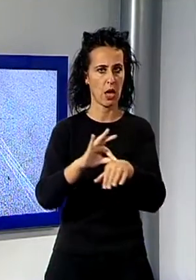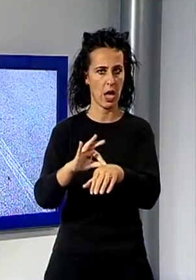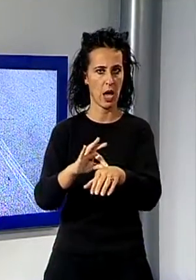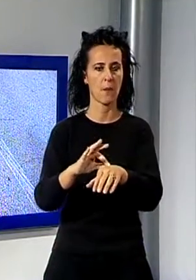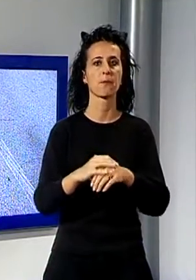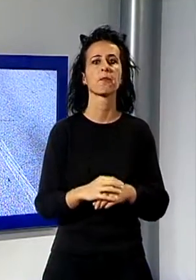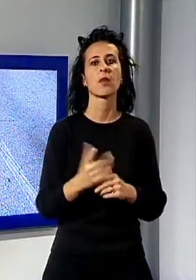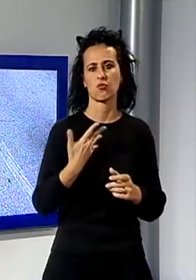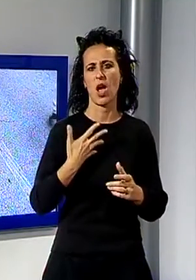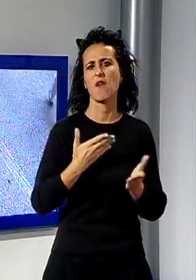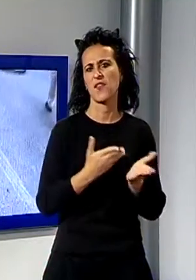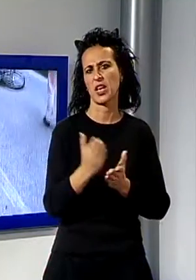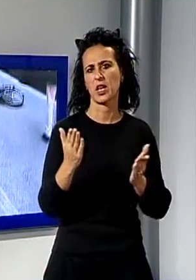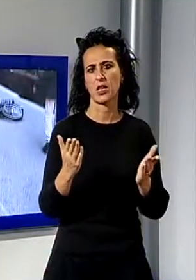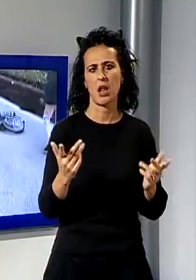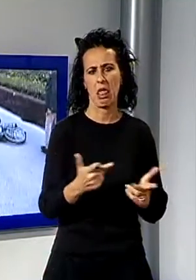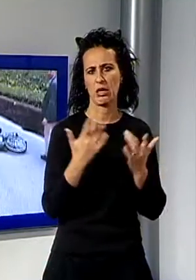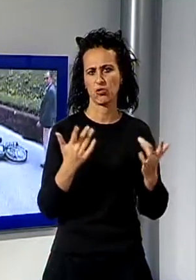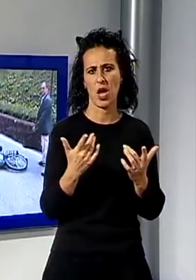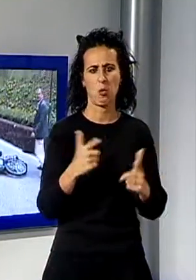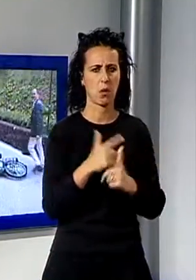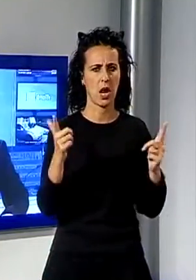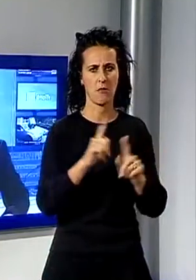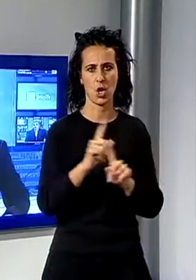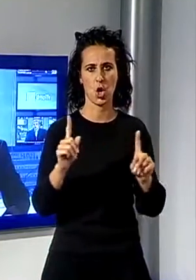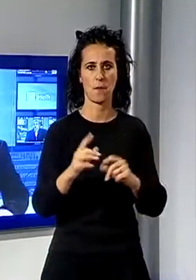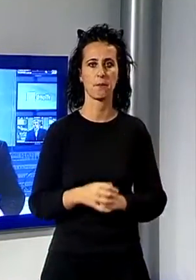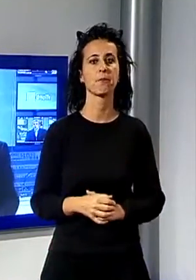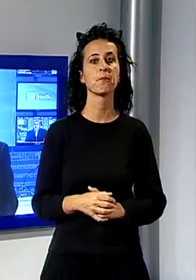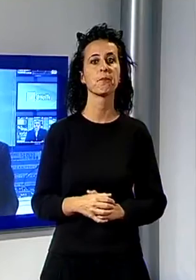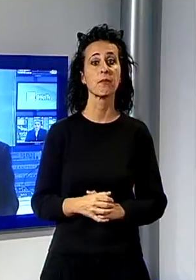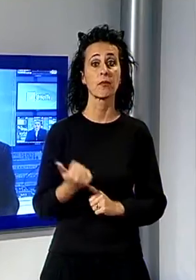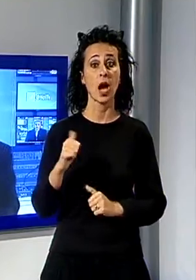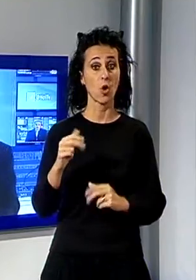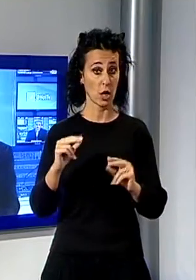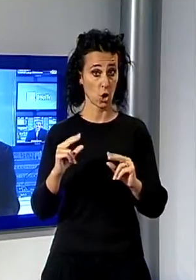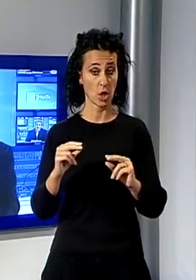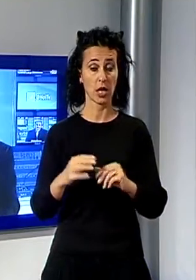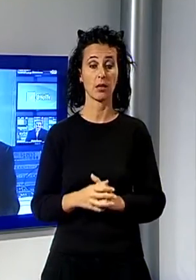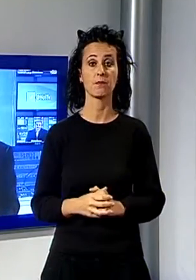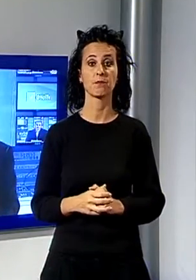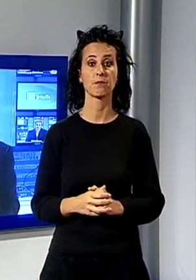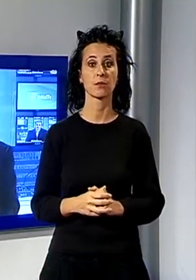contusioni varie ma non sono in gravi condizioni. Altra notizia sempre di cronaca, nella notte